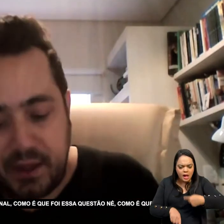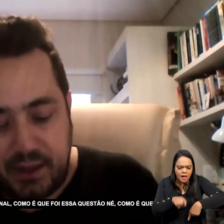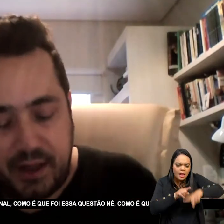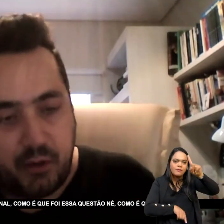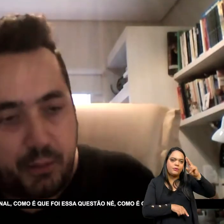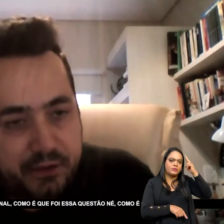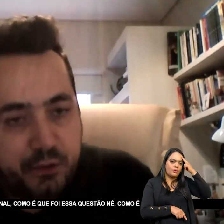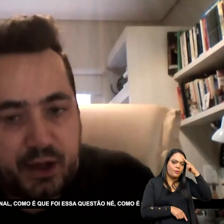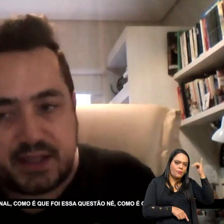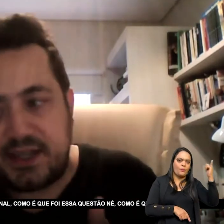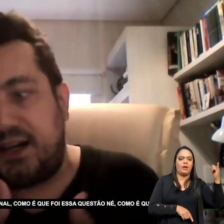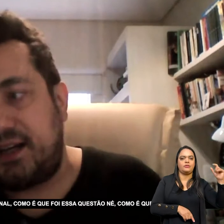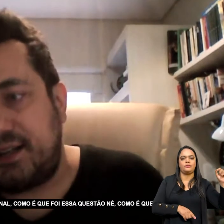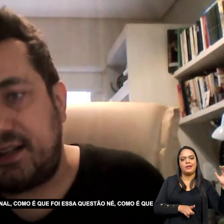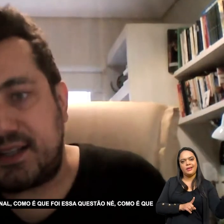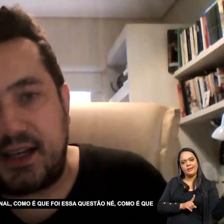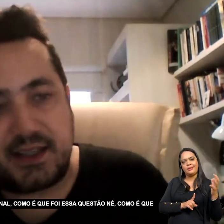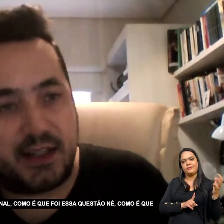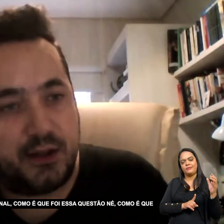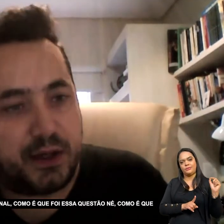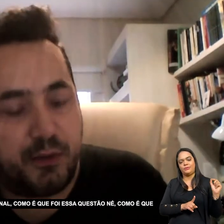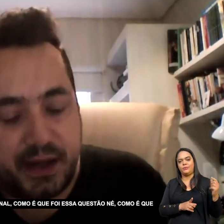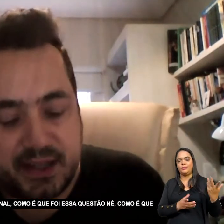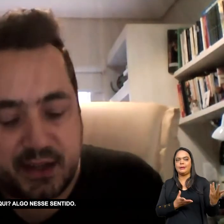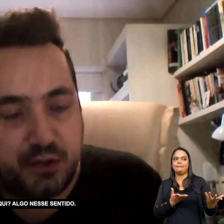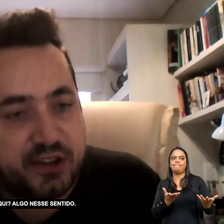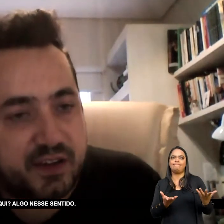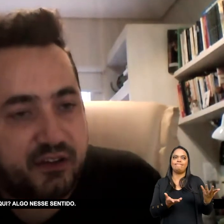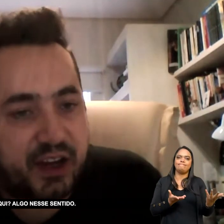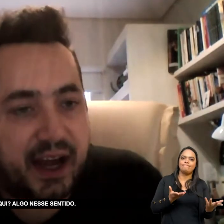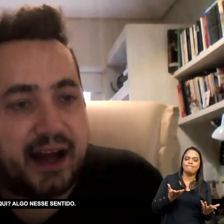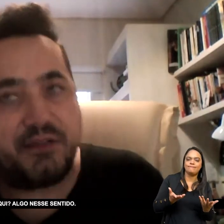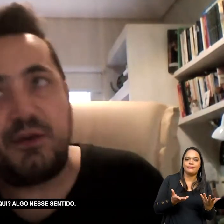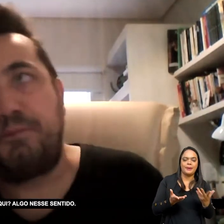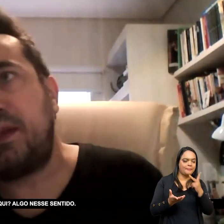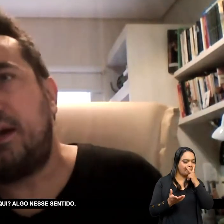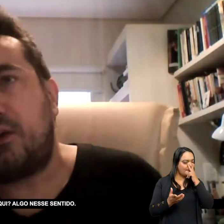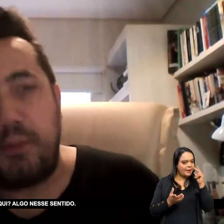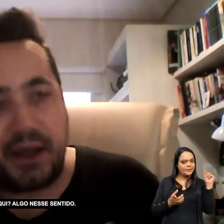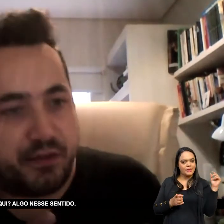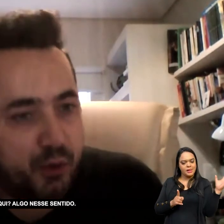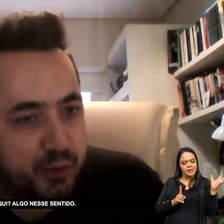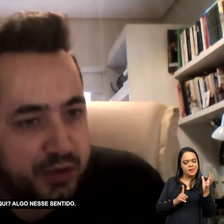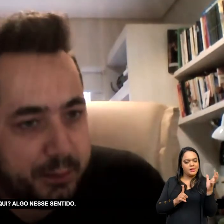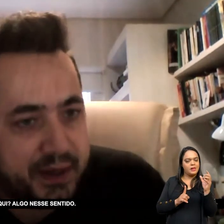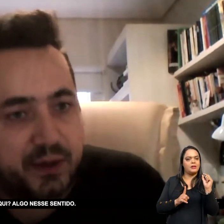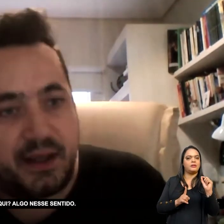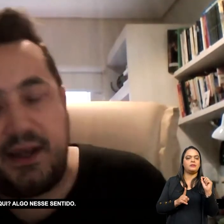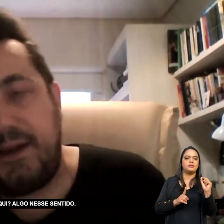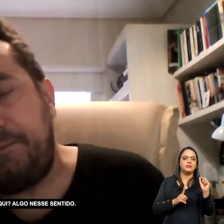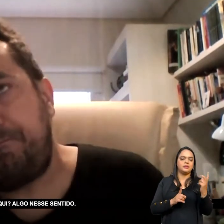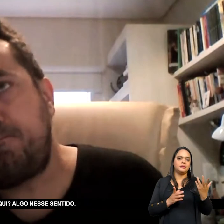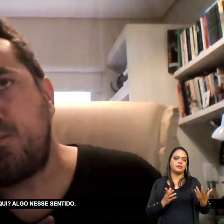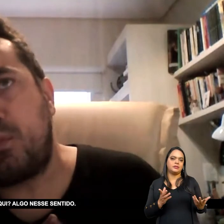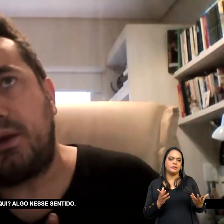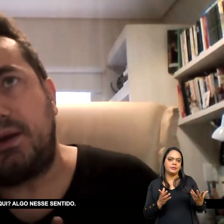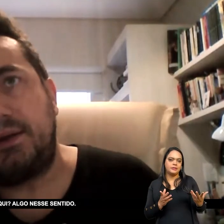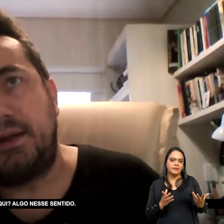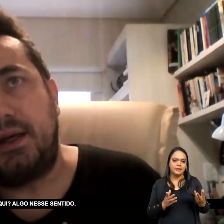Como é que foi Essa questão Como é que Essas notícias Chegavam Como é que Ficou sabendo Aqui